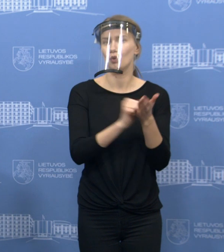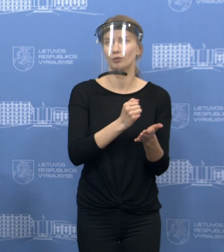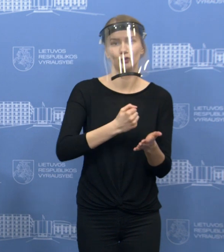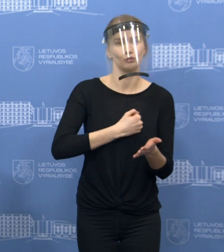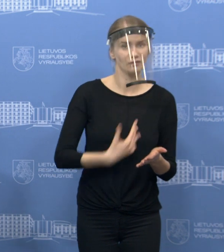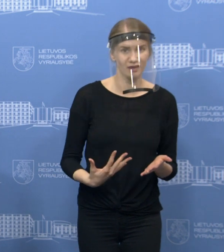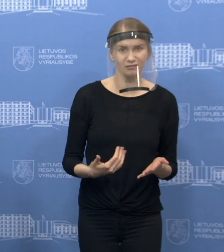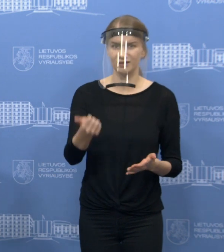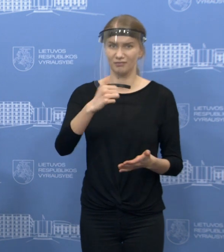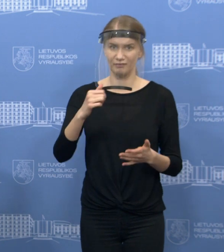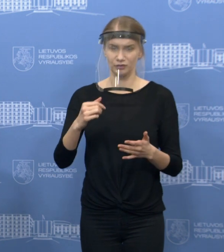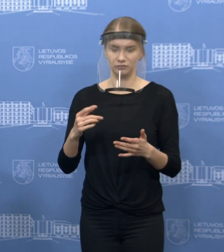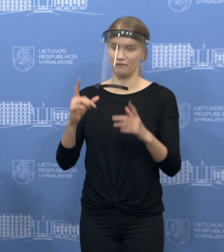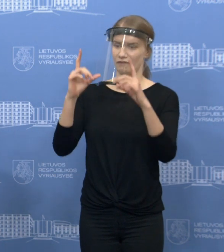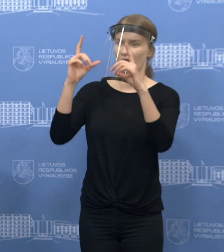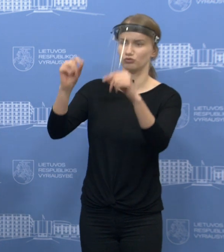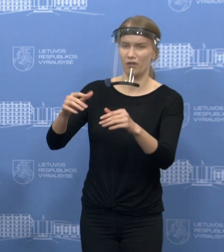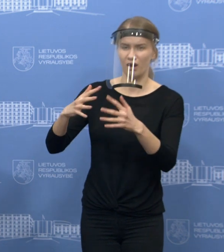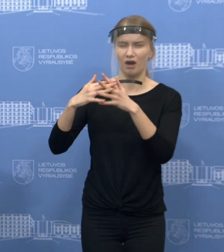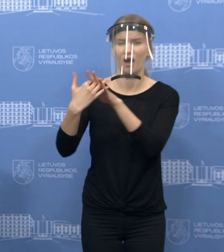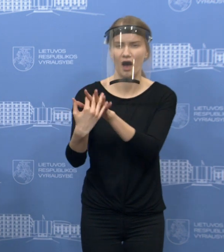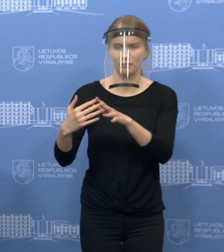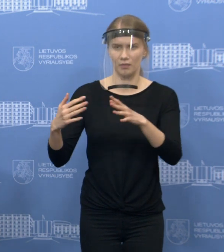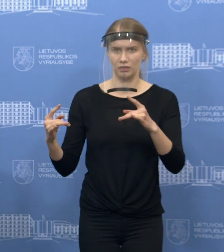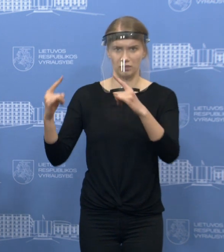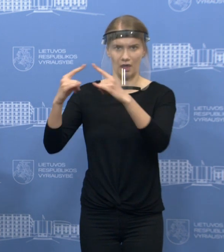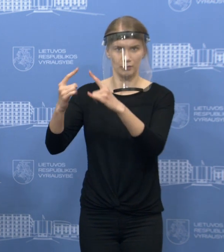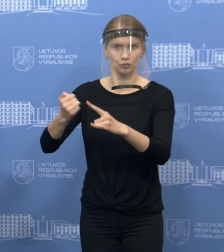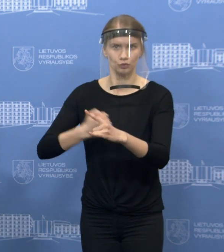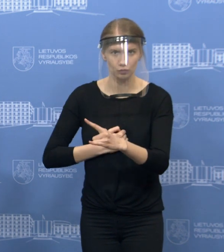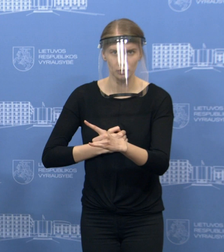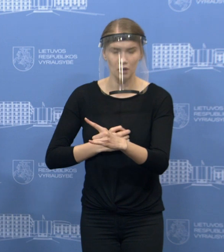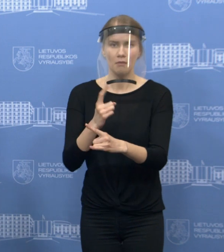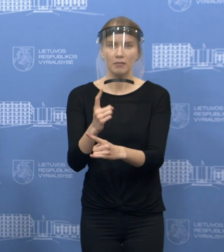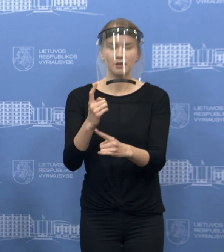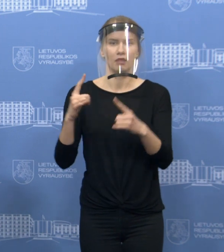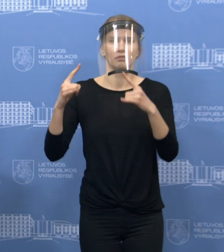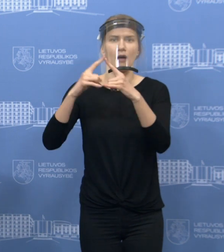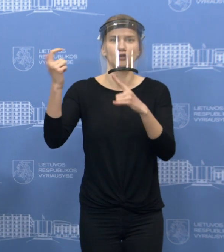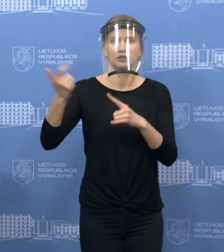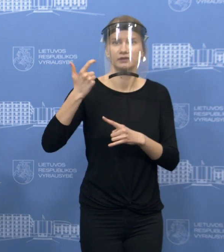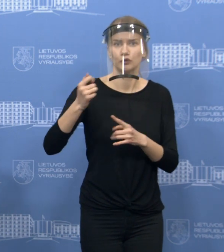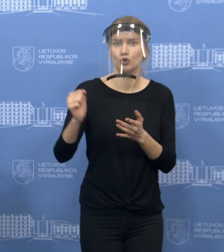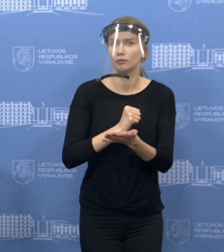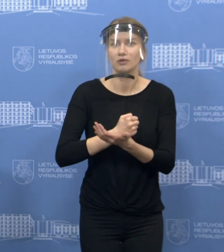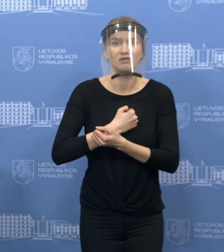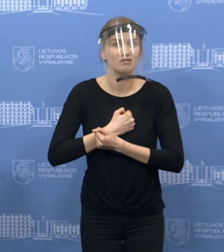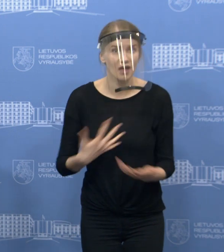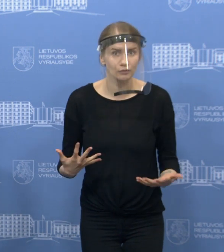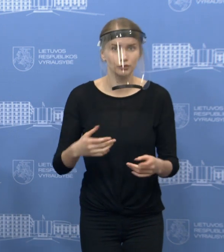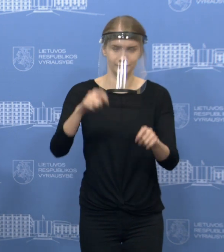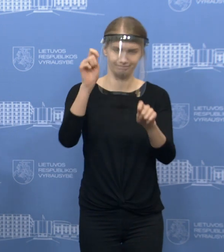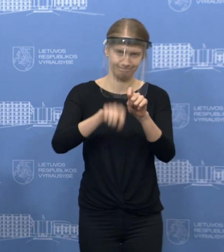savimi ar negalės pateikti, šitų asmenų atžvilgių patikra, na, natūralu užsitęs, nes mums reikės